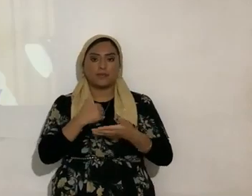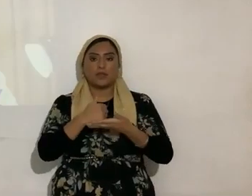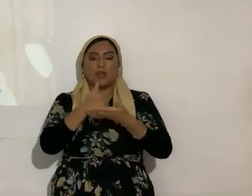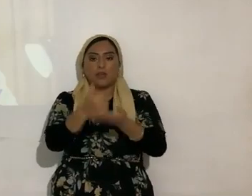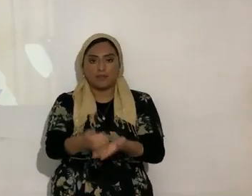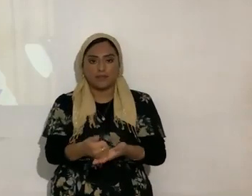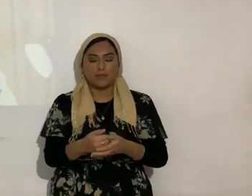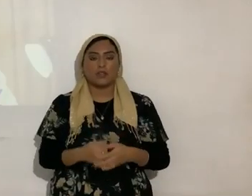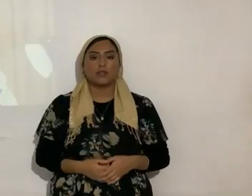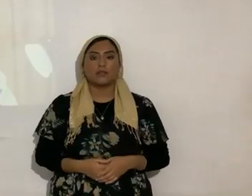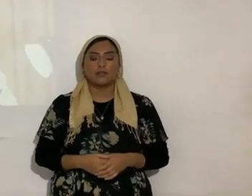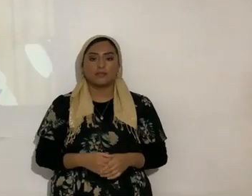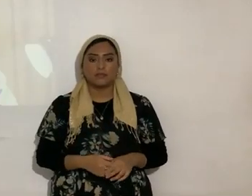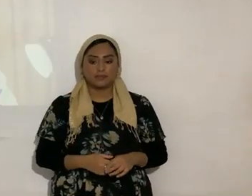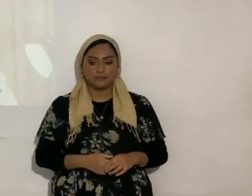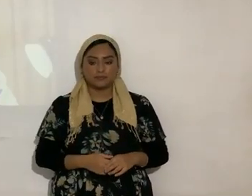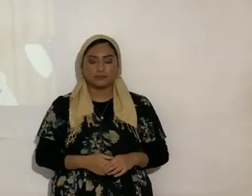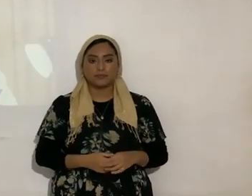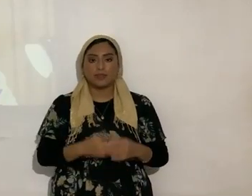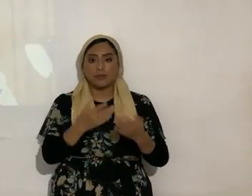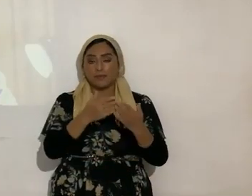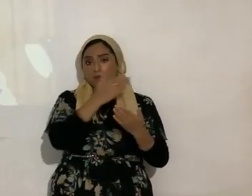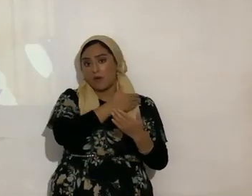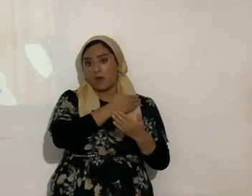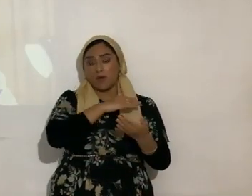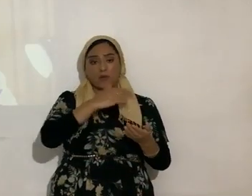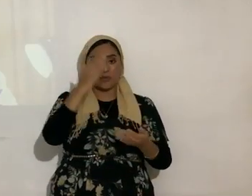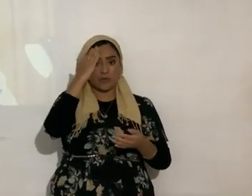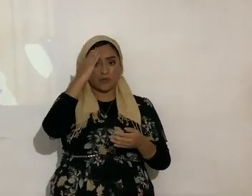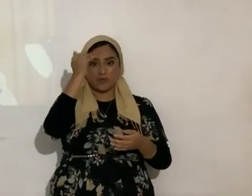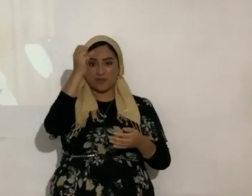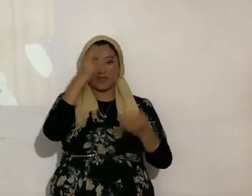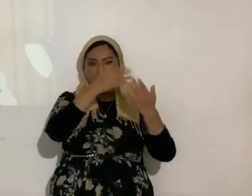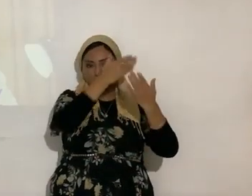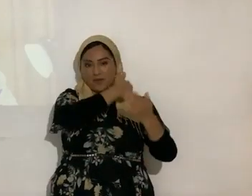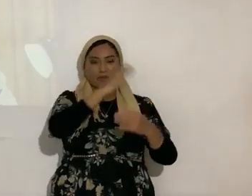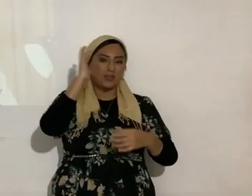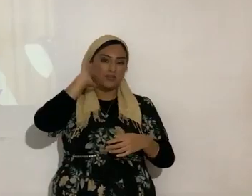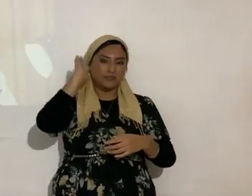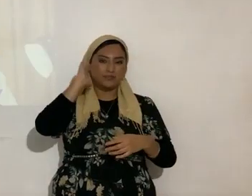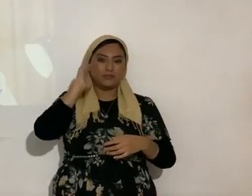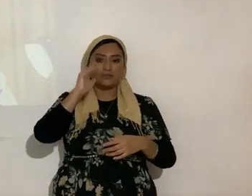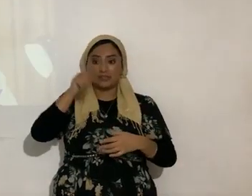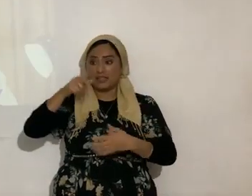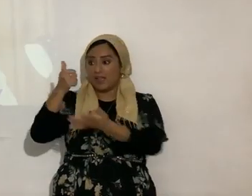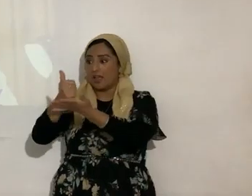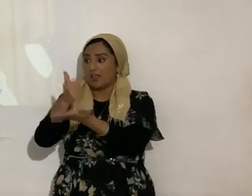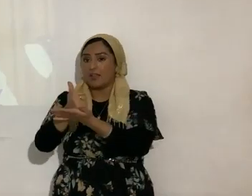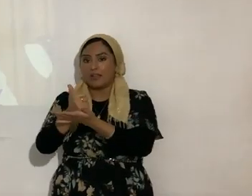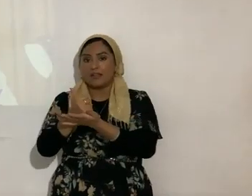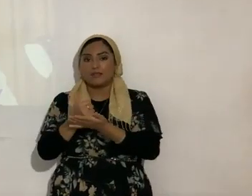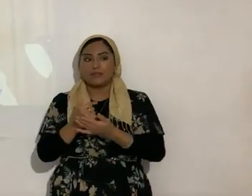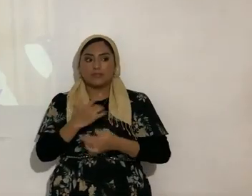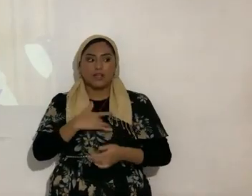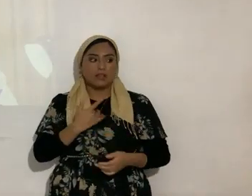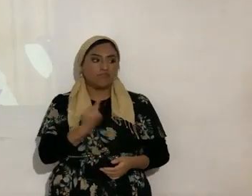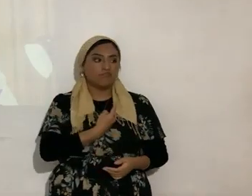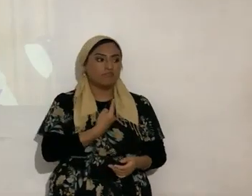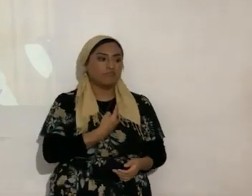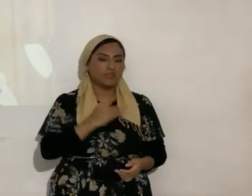entonces antes de conocer a Yahshua mientras más necesitabas ayuda más sólo te encontrabas si o